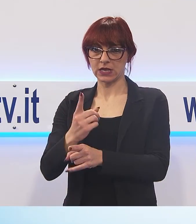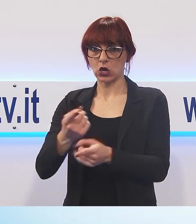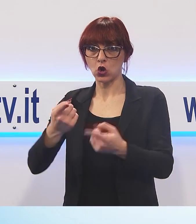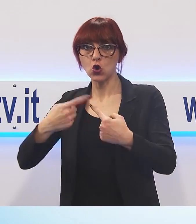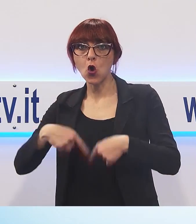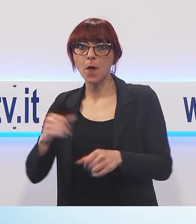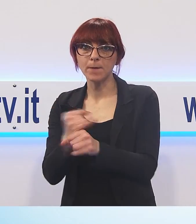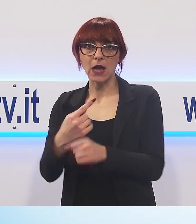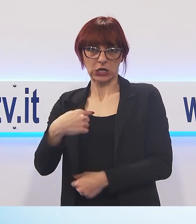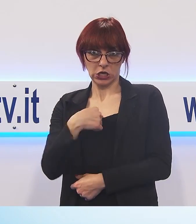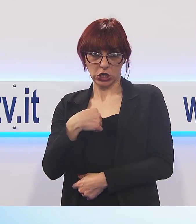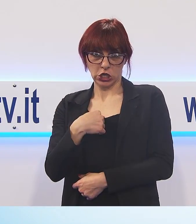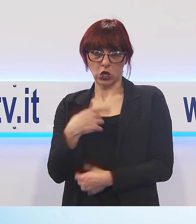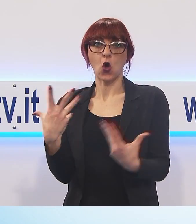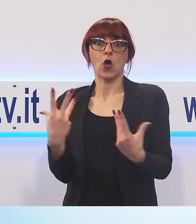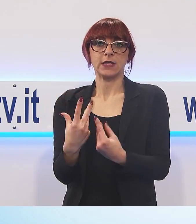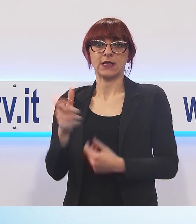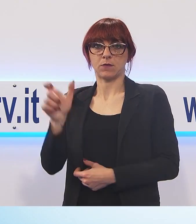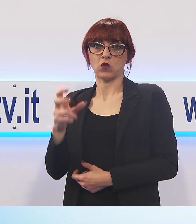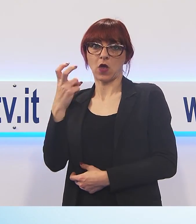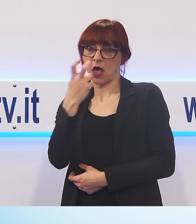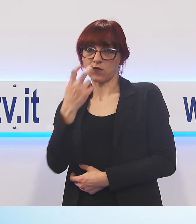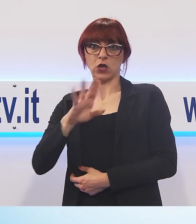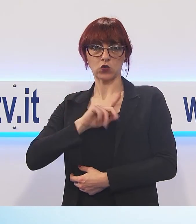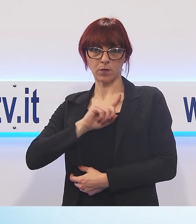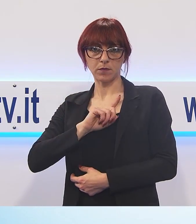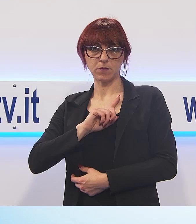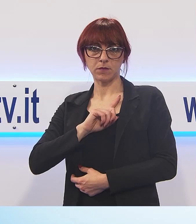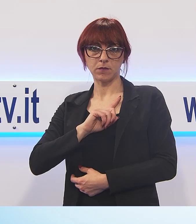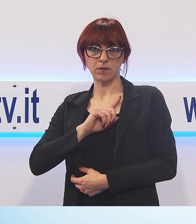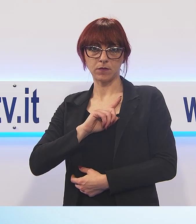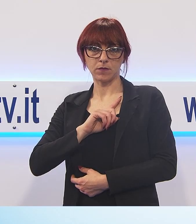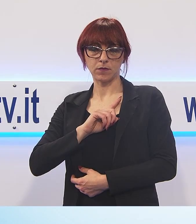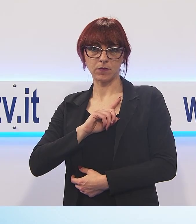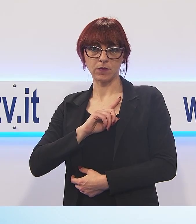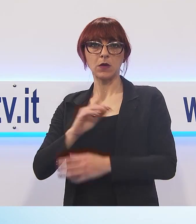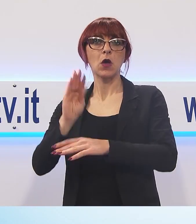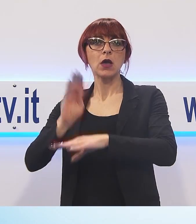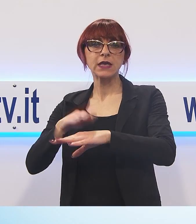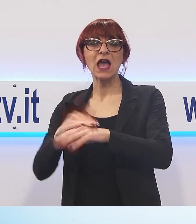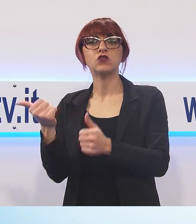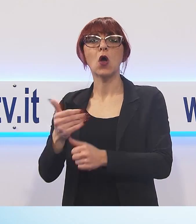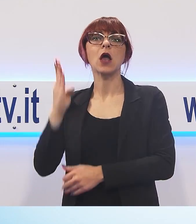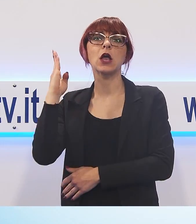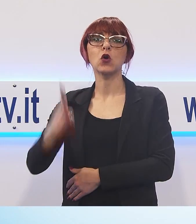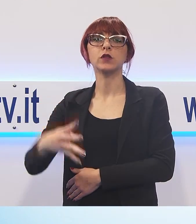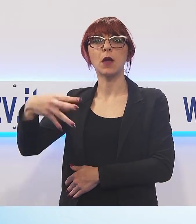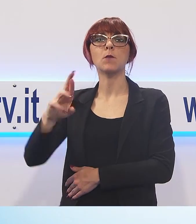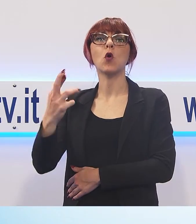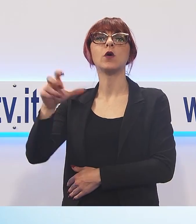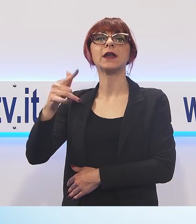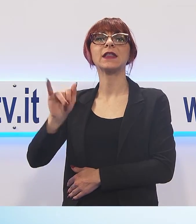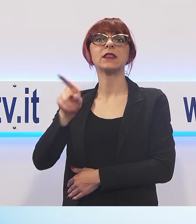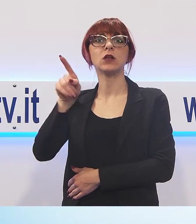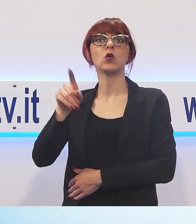in particolare anche io con il mio avvocato, ho fatto appello per la condanna anche di Moretti come amministratore